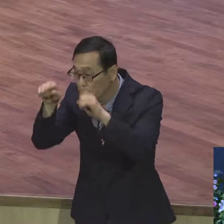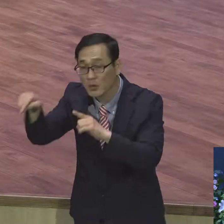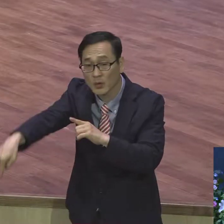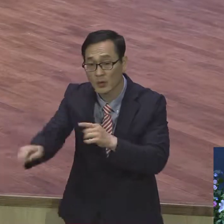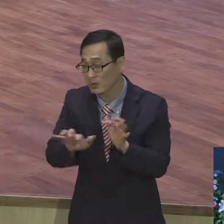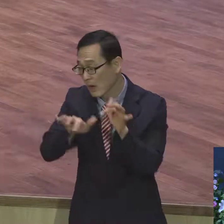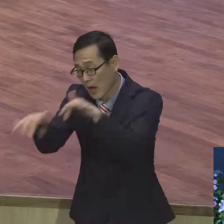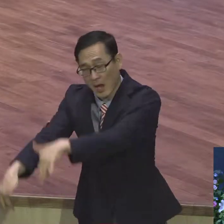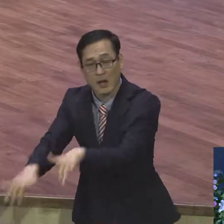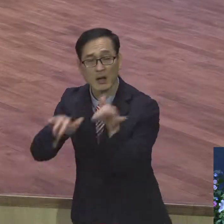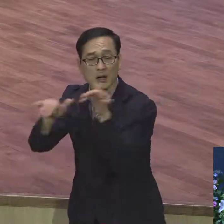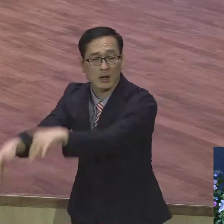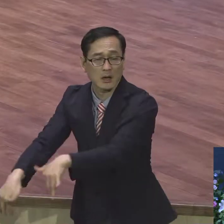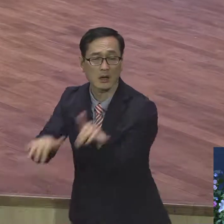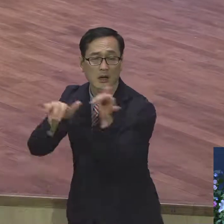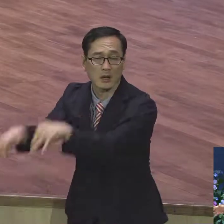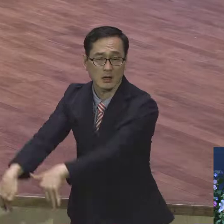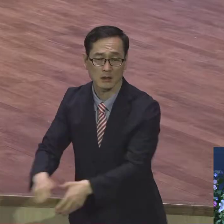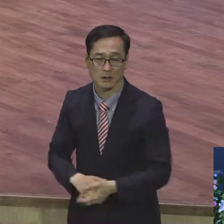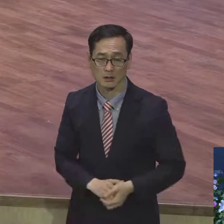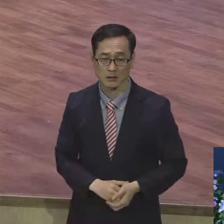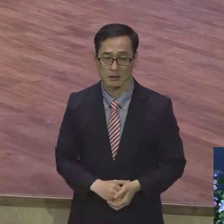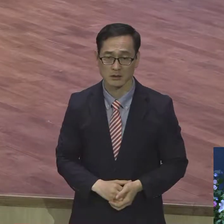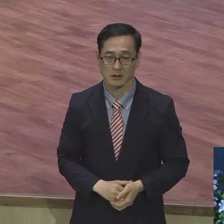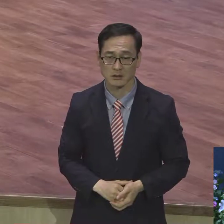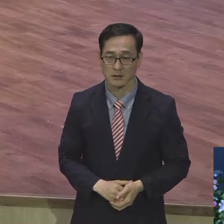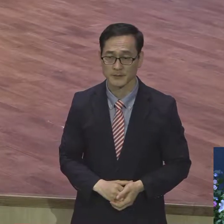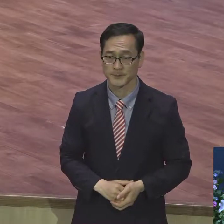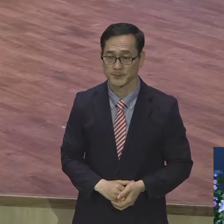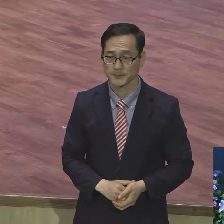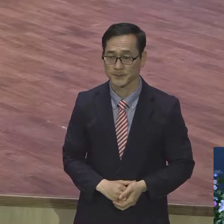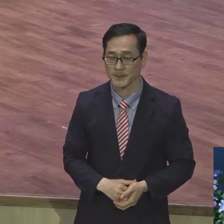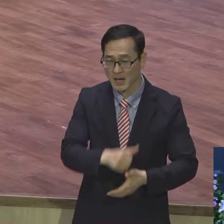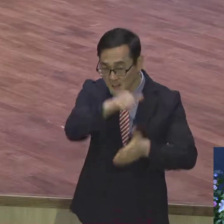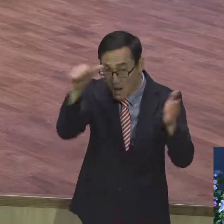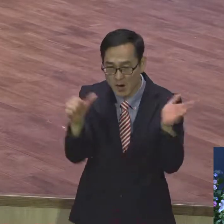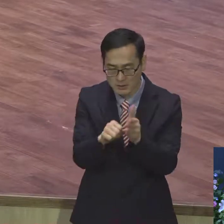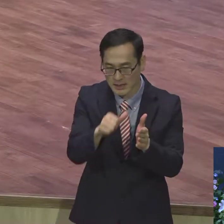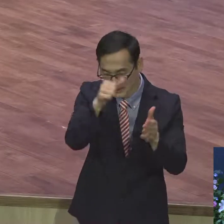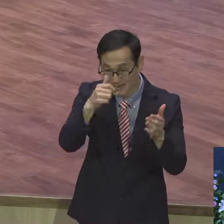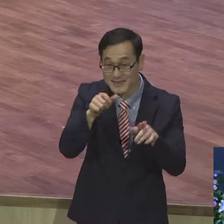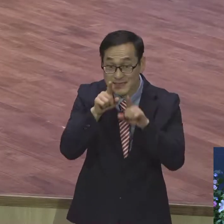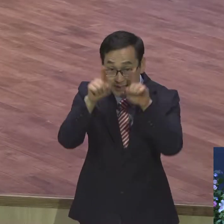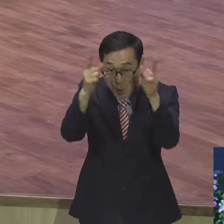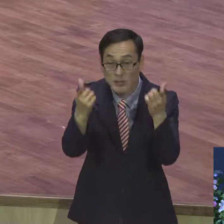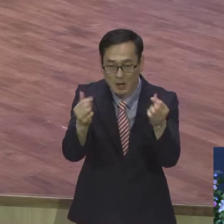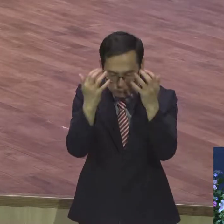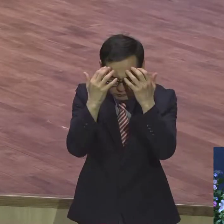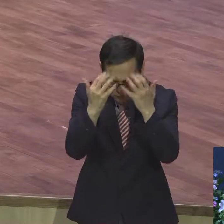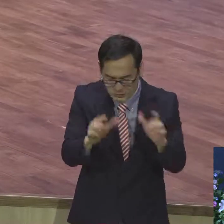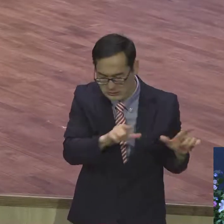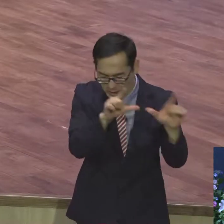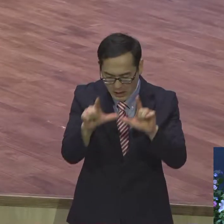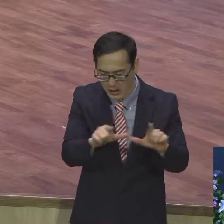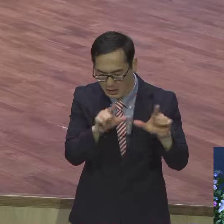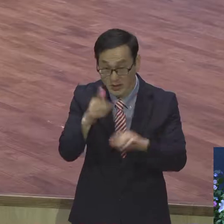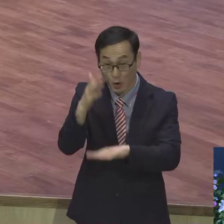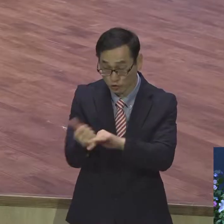지옥같이 살다가 지옥 가는 거예요. 영원한 멸망길로 갈 수밖에 없는 운명에서 한